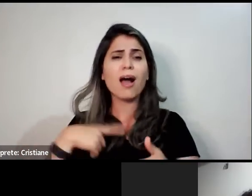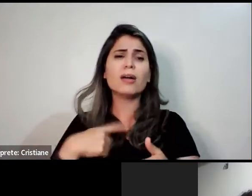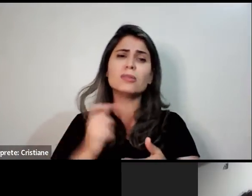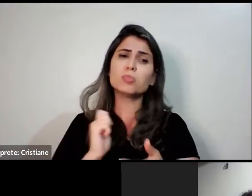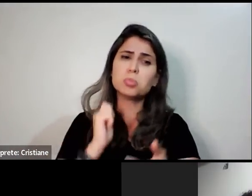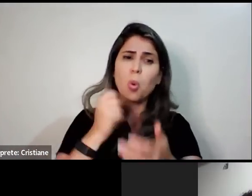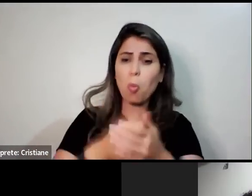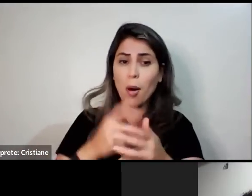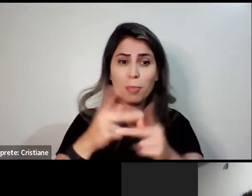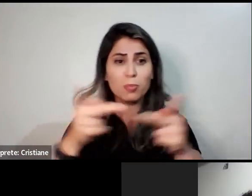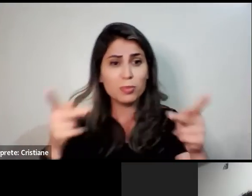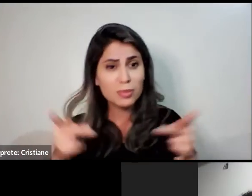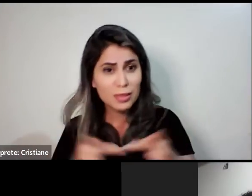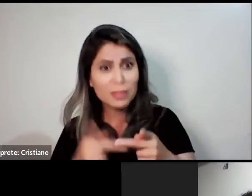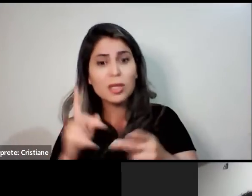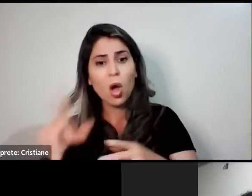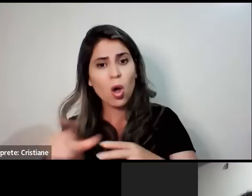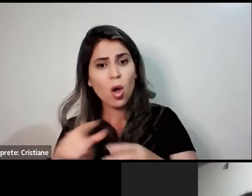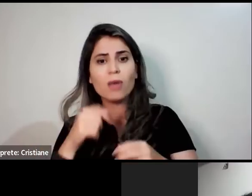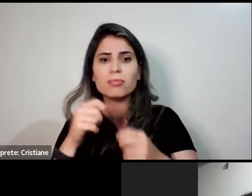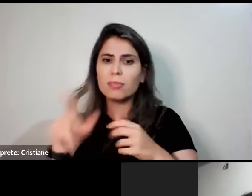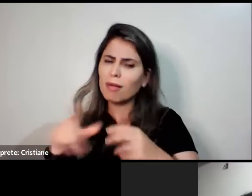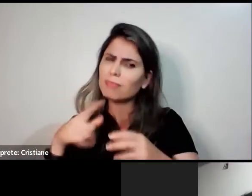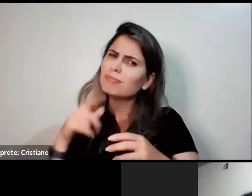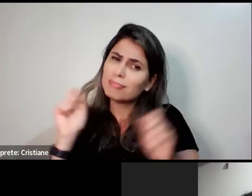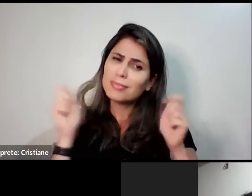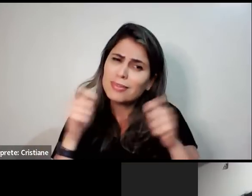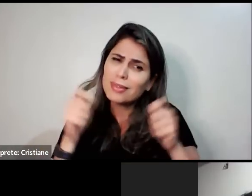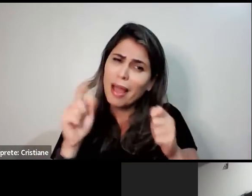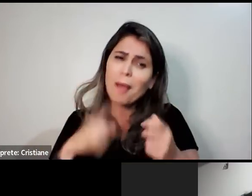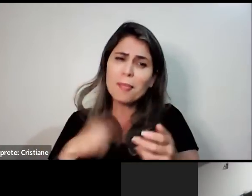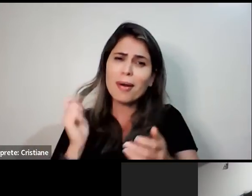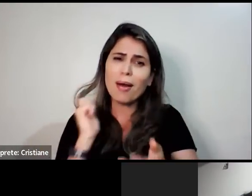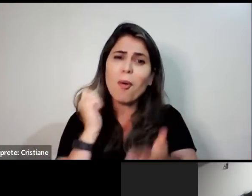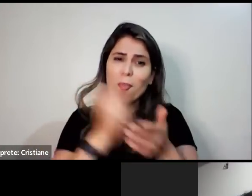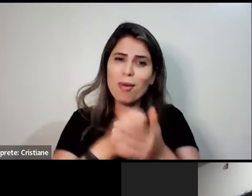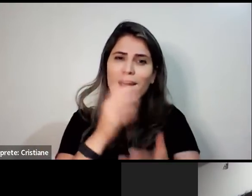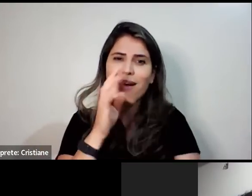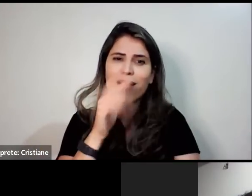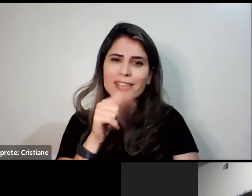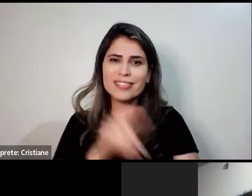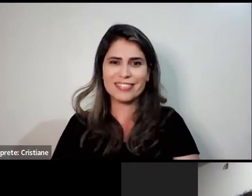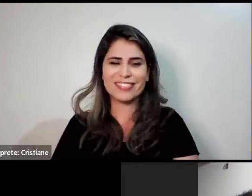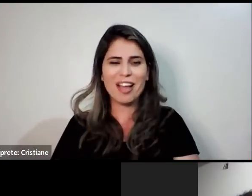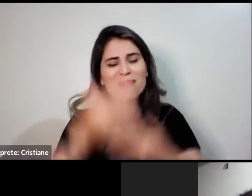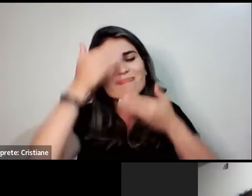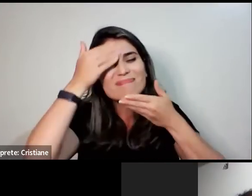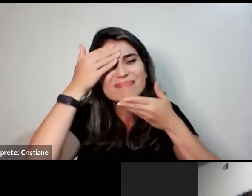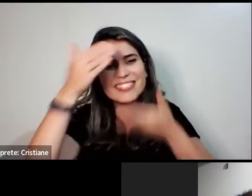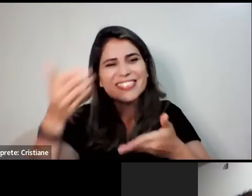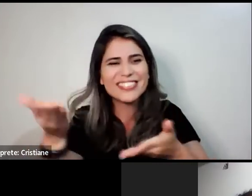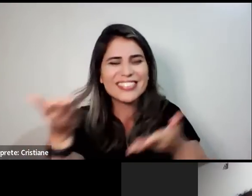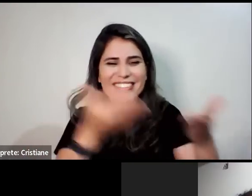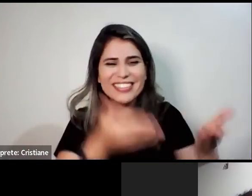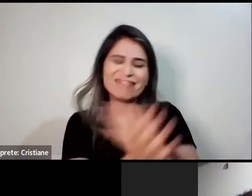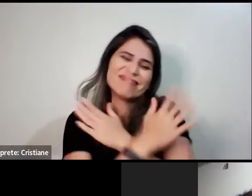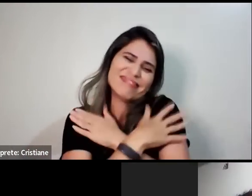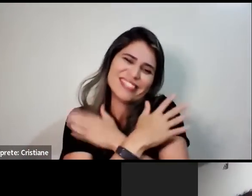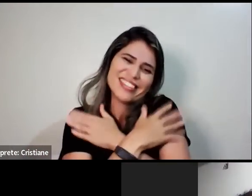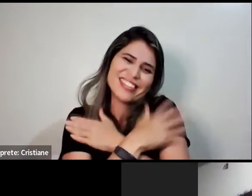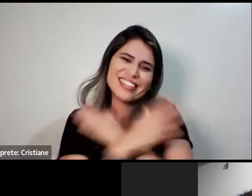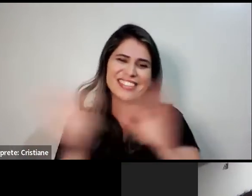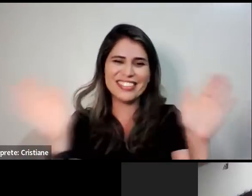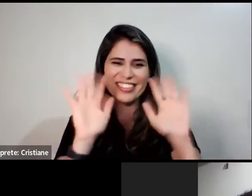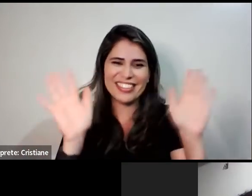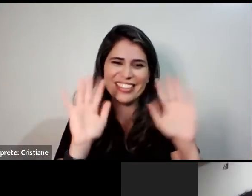projeto, tá bom? Muito obrigado mais uma vez pela presença da senhora, viu? Vai dar tudo certo para a senhora adquirir. Um forte abraço aí para a senhora,